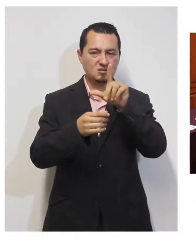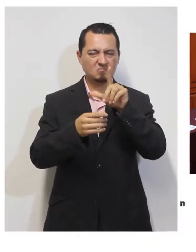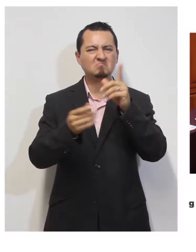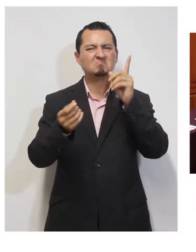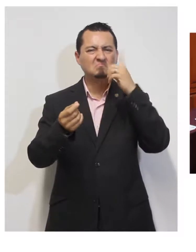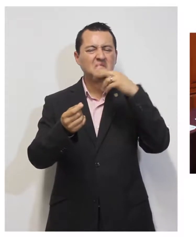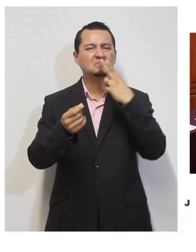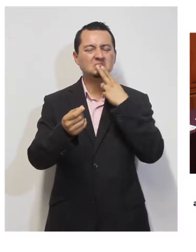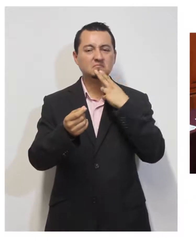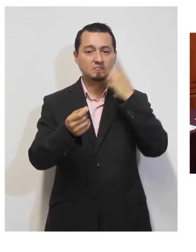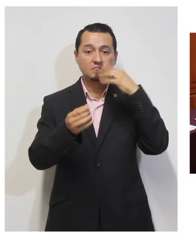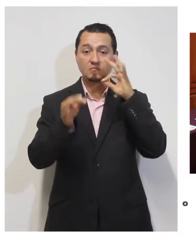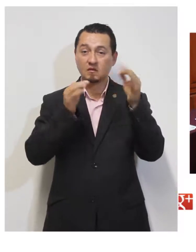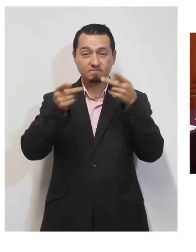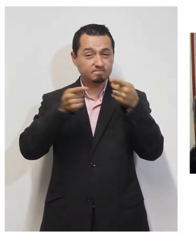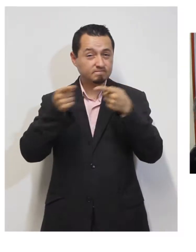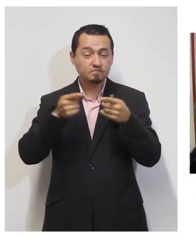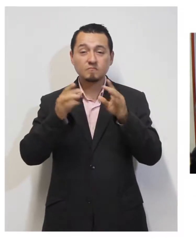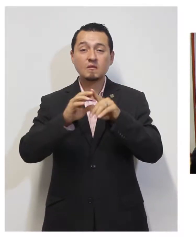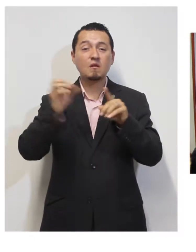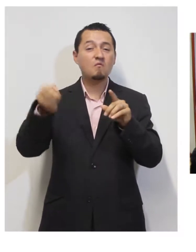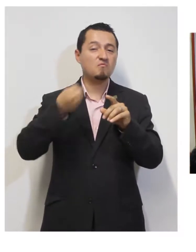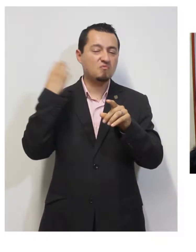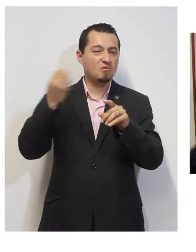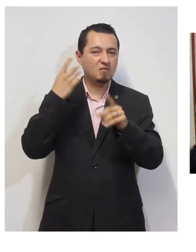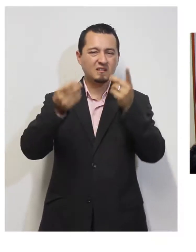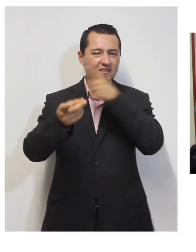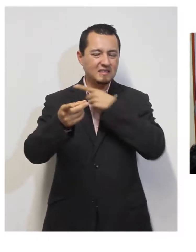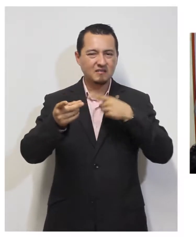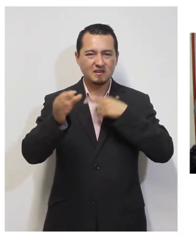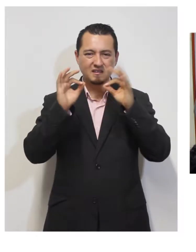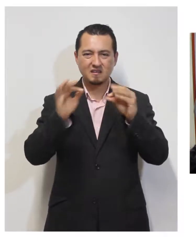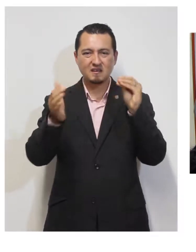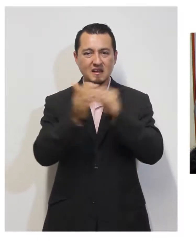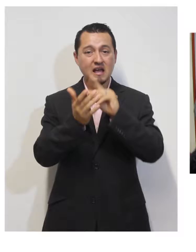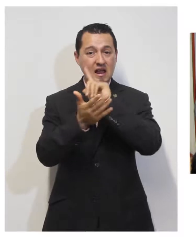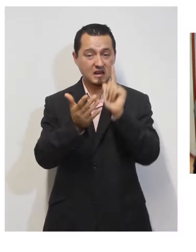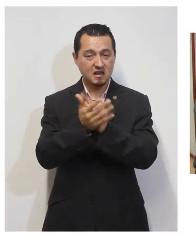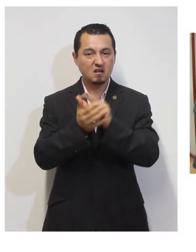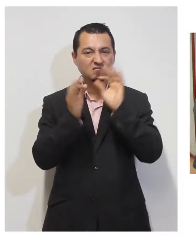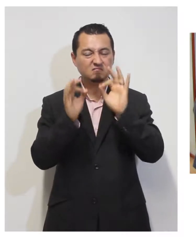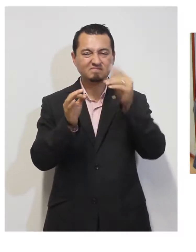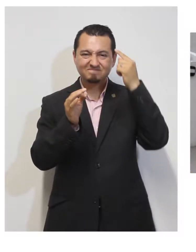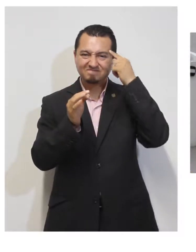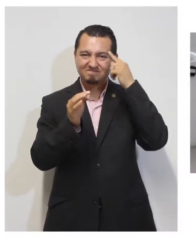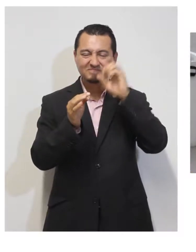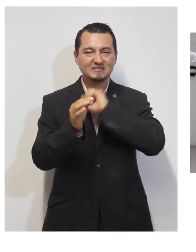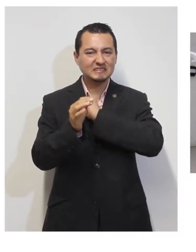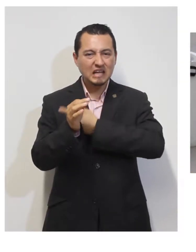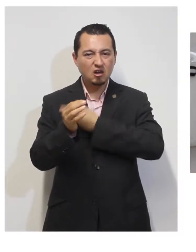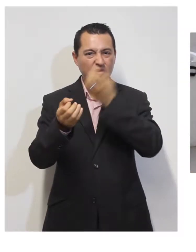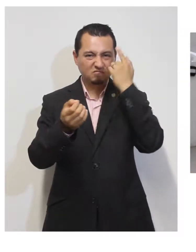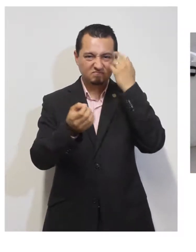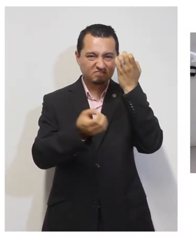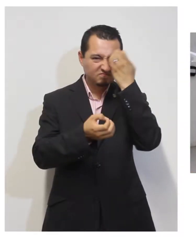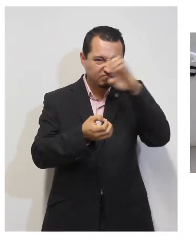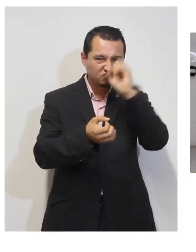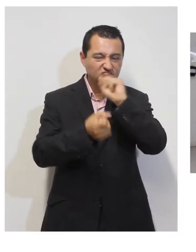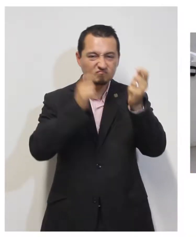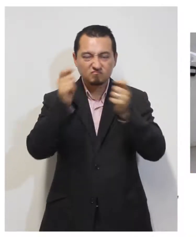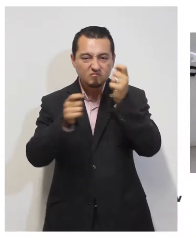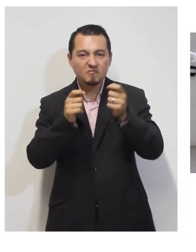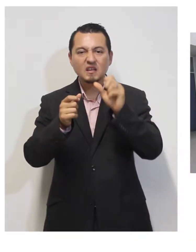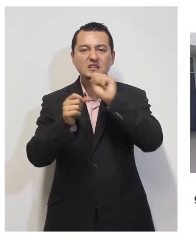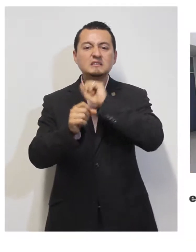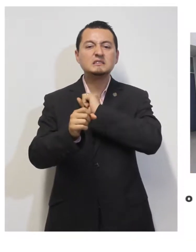Esta semana se realizaron diversos foros para analizar mejoras de la ley junto con académicos y especialistas, conformar el Consejo Estatal